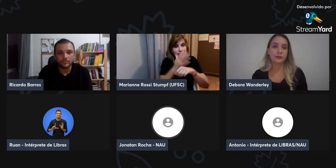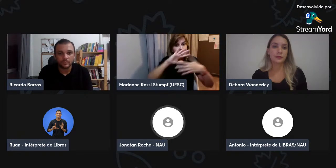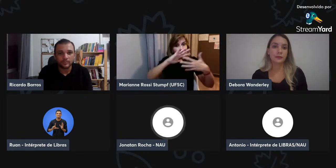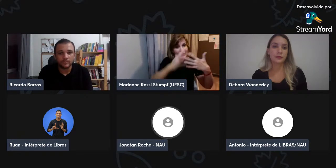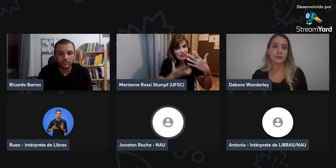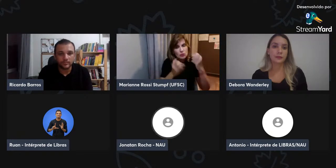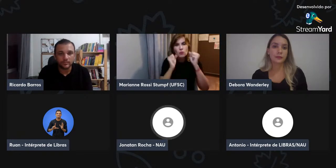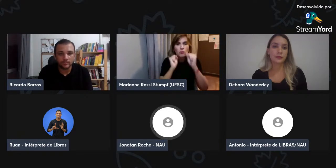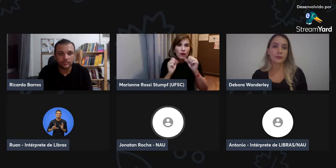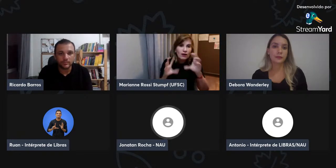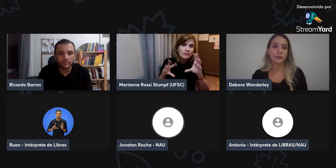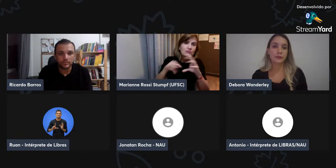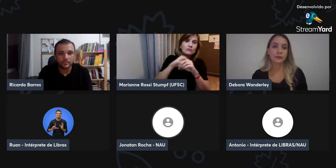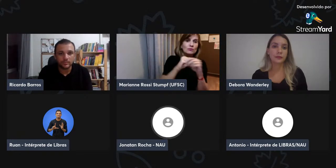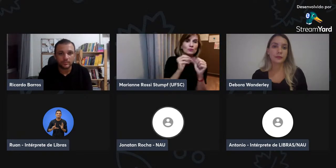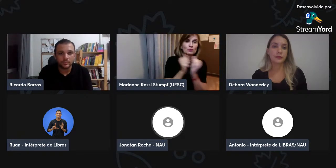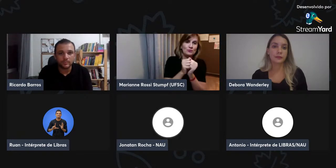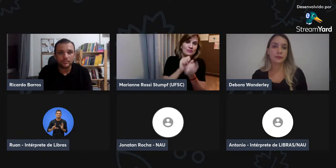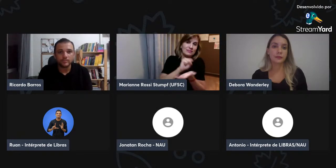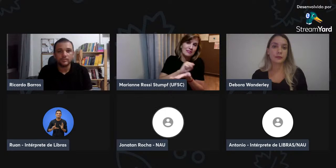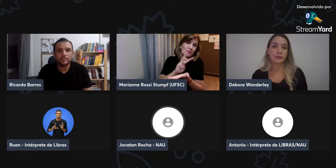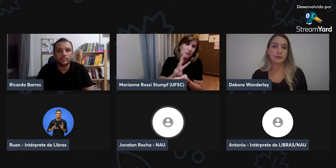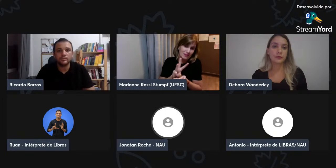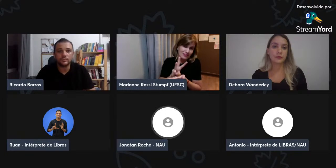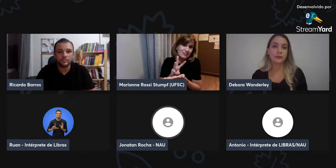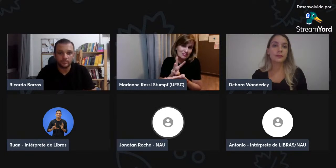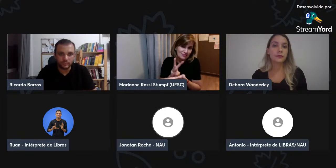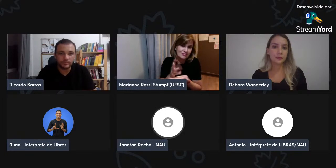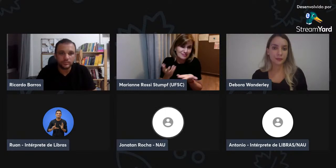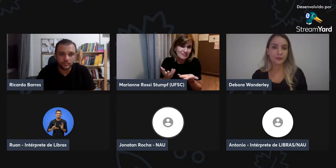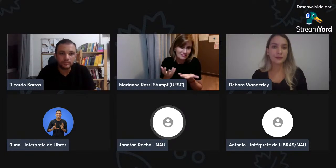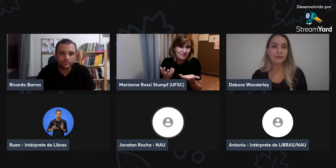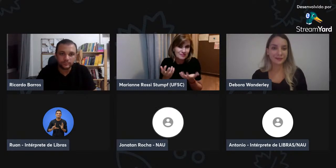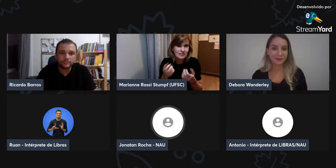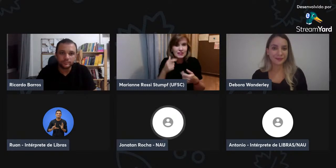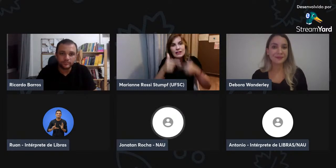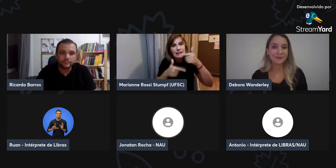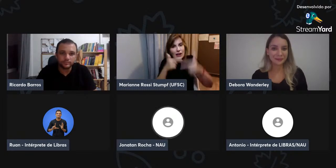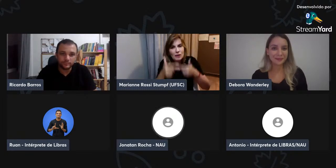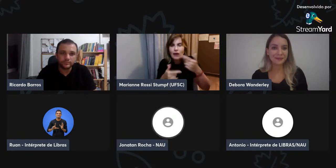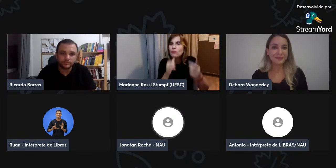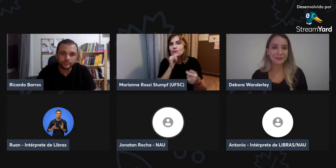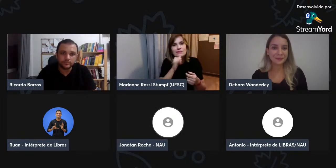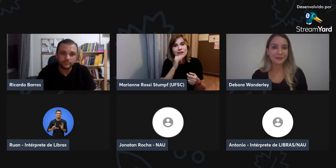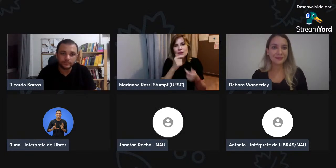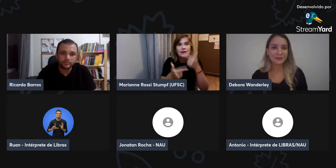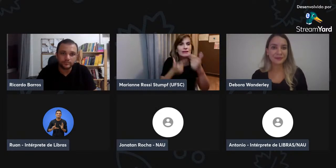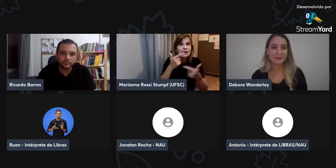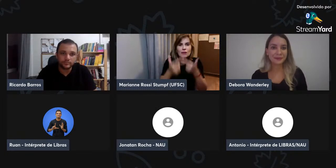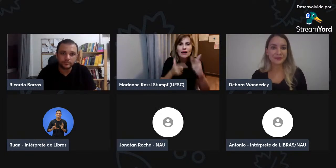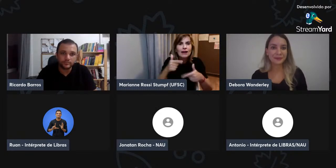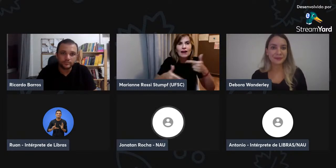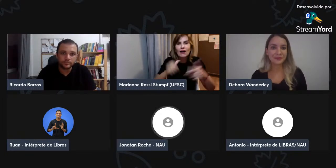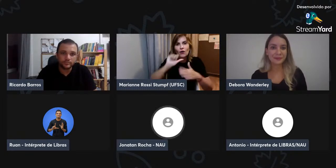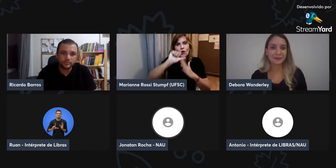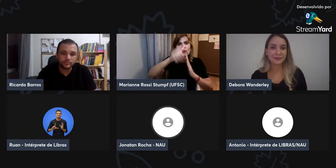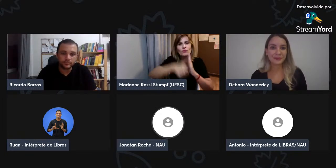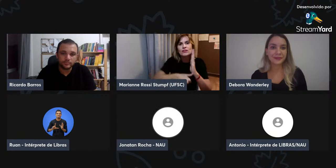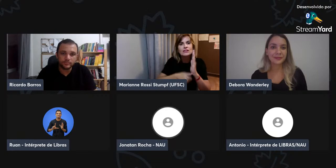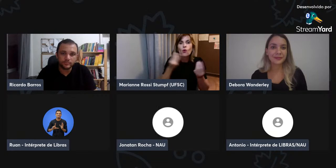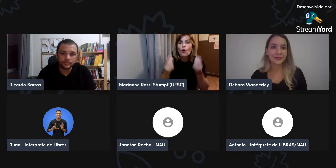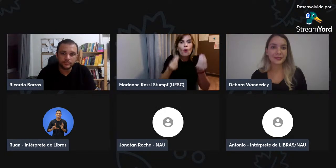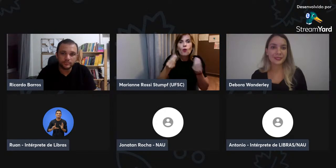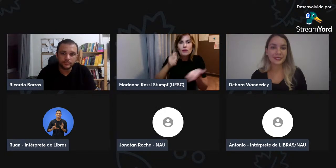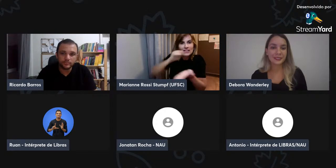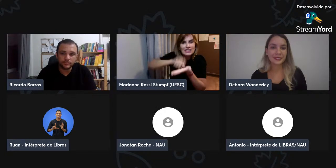a grade curricular da disciplina da língua de sinais seja unificado com a escrita de sinais. Então, por